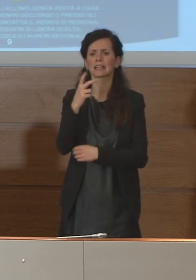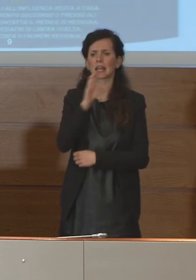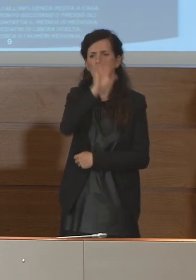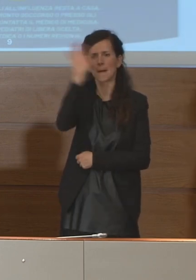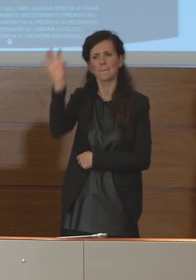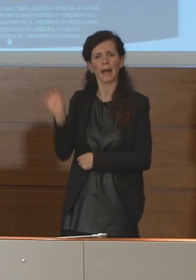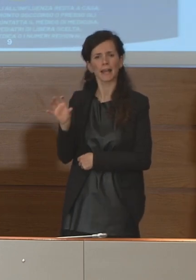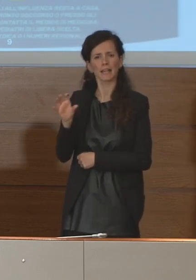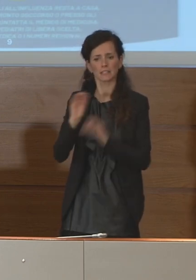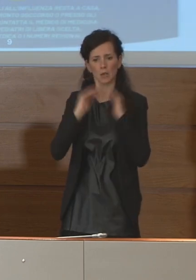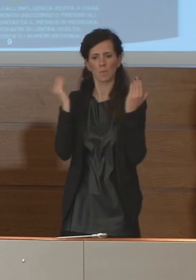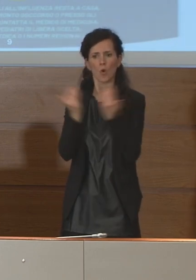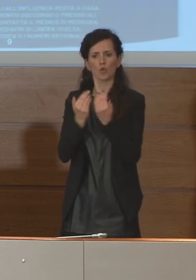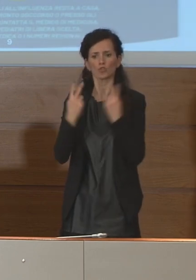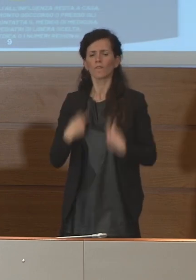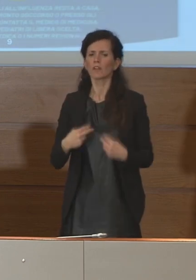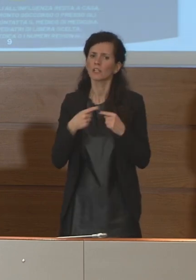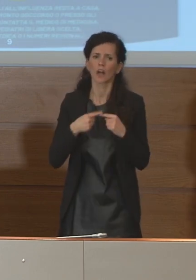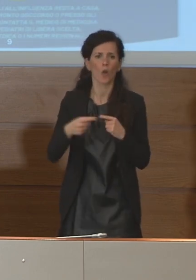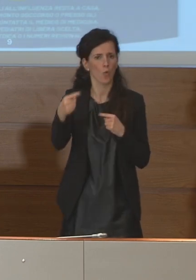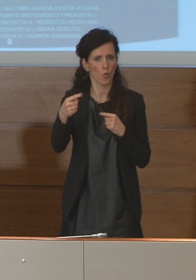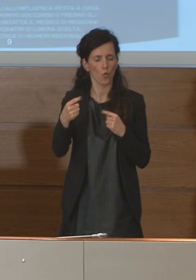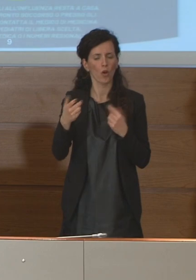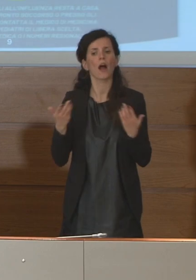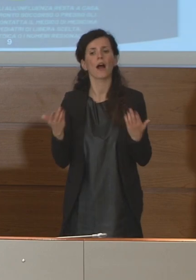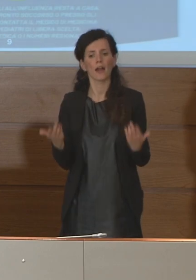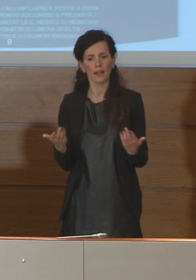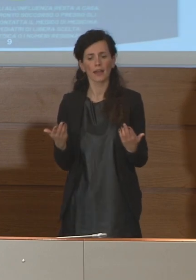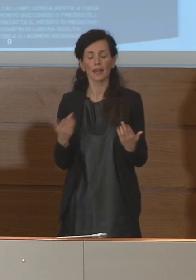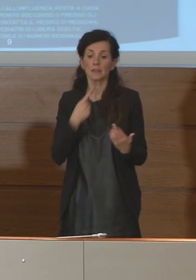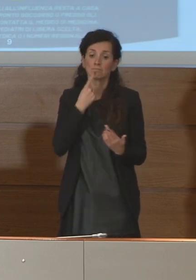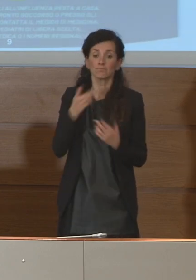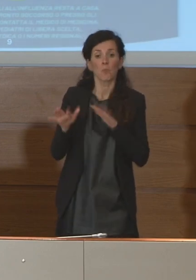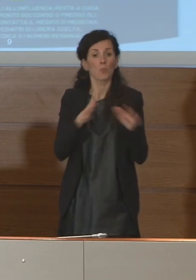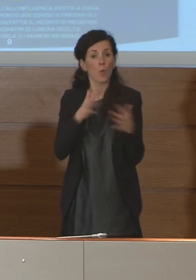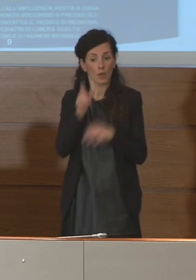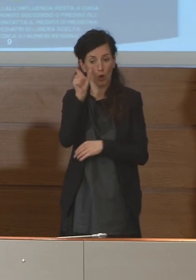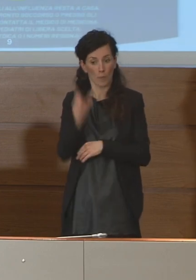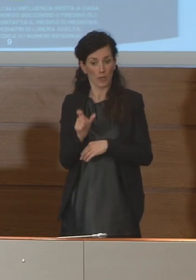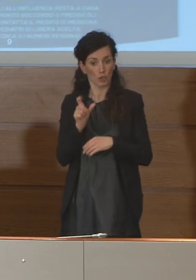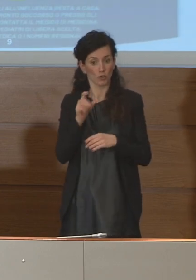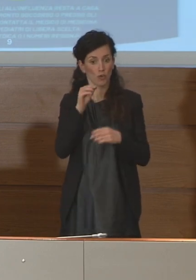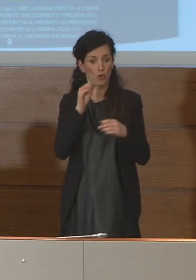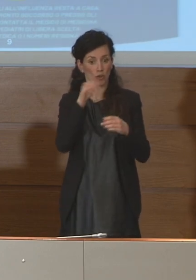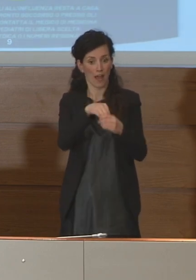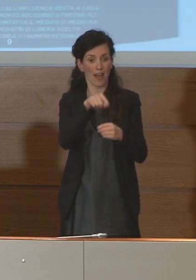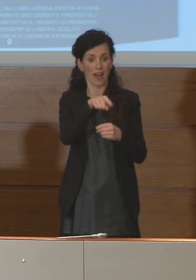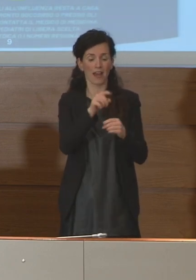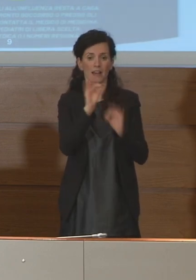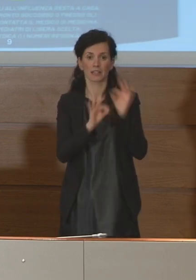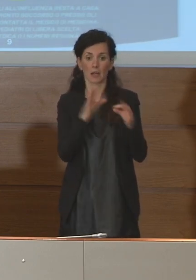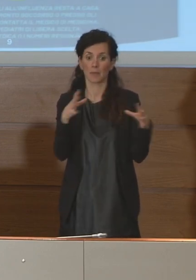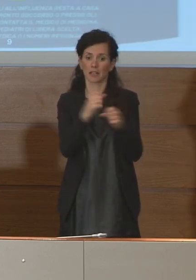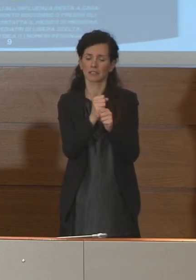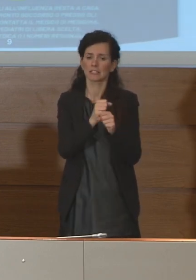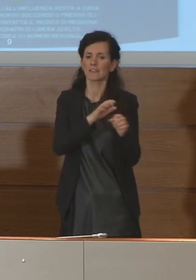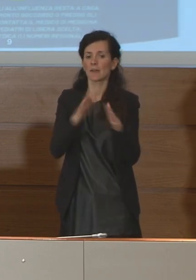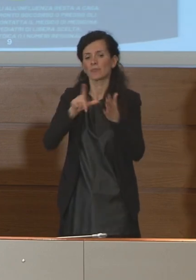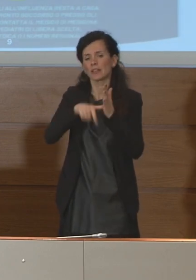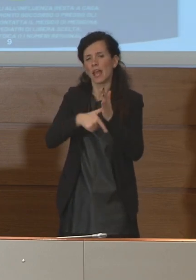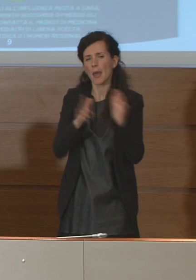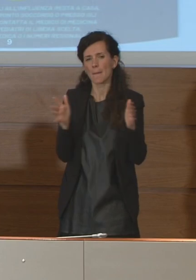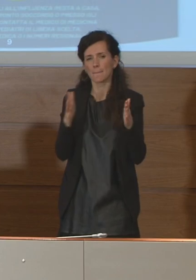lunga. Negli altri contesti si parla circa di due settimane, questa è un po' l'idea delle persone che rimangono